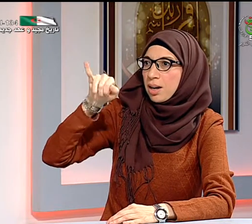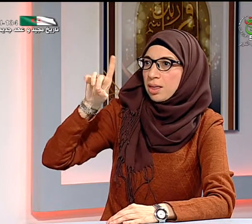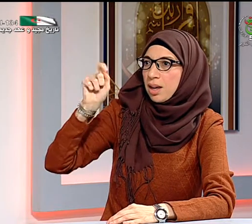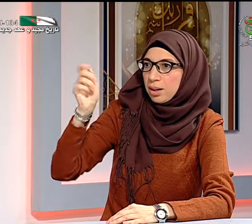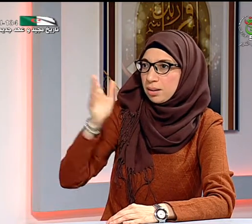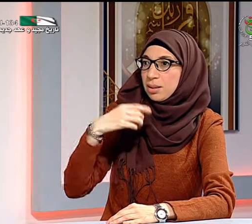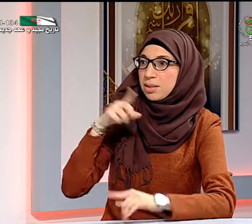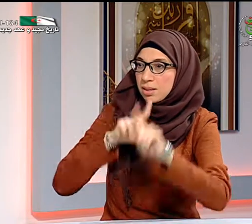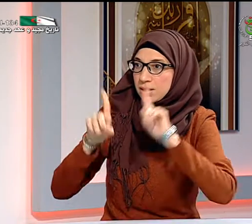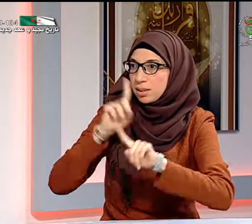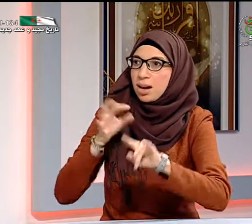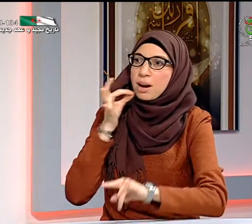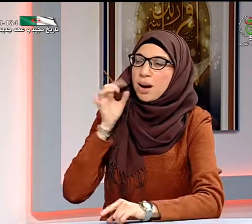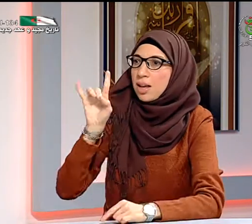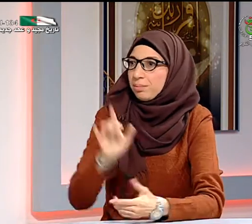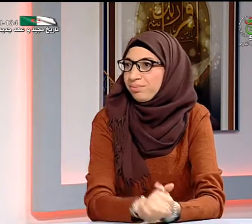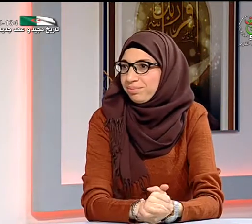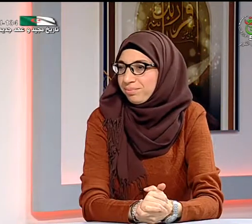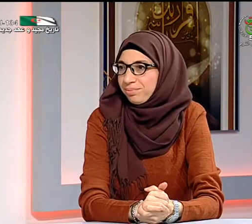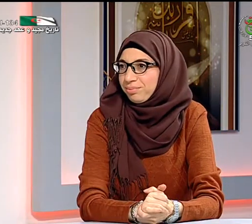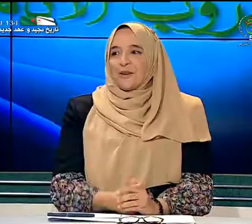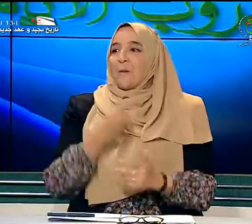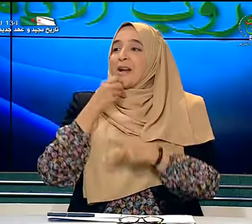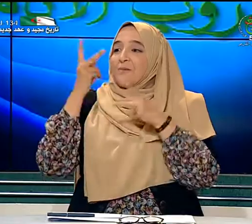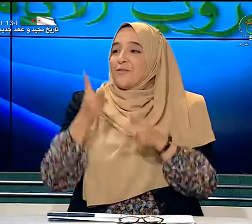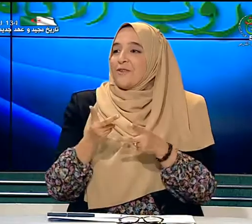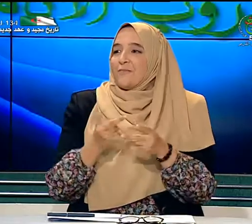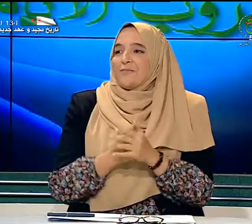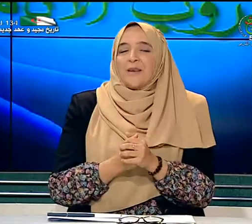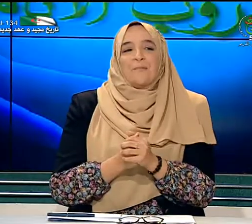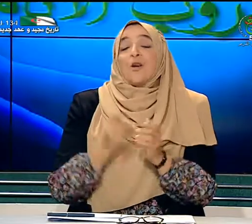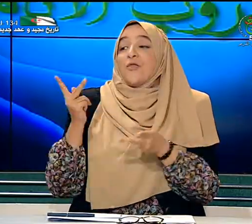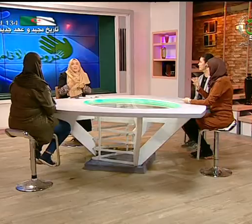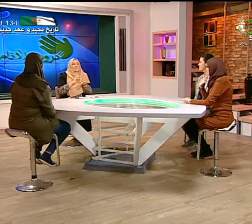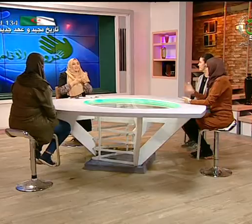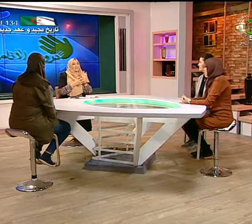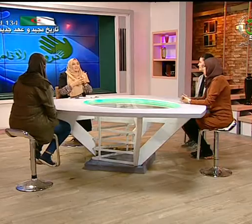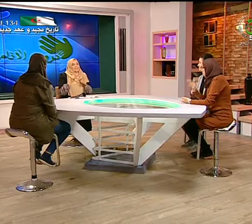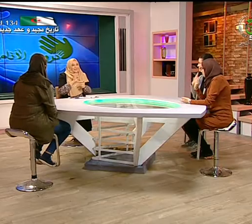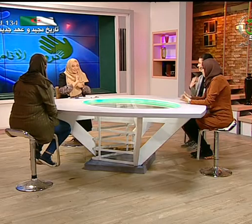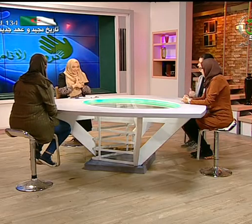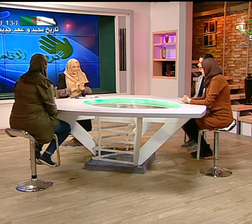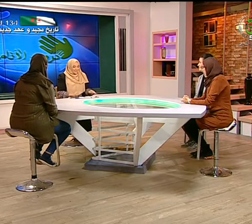وها هي لغة الإشارية مرحبا بكم بكنا جميعا في هذه الحصة